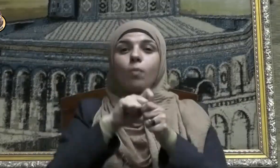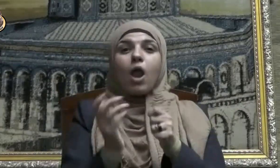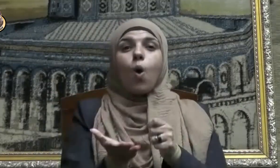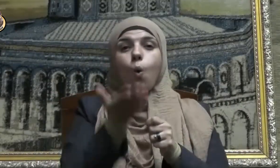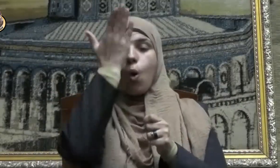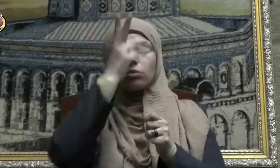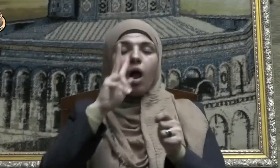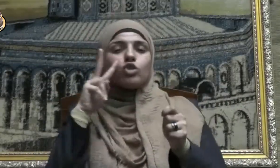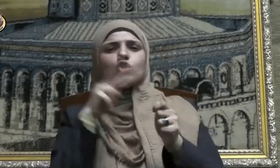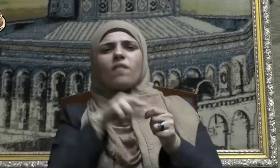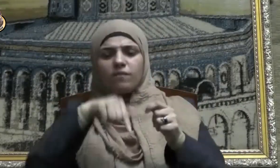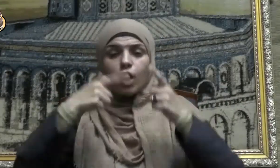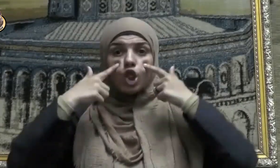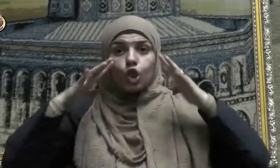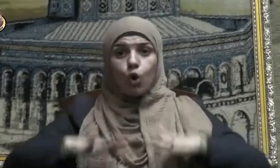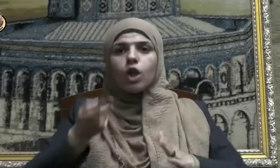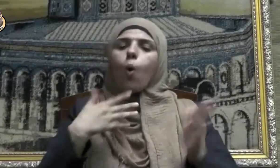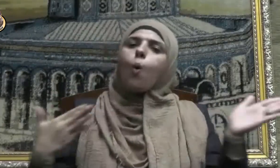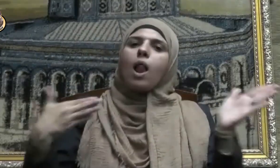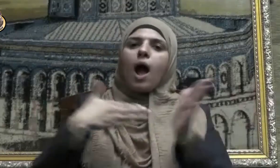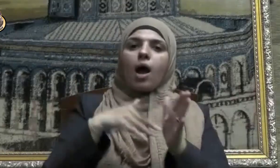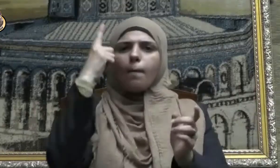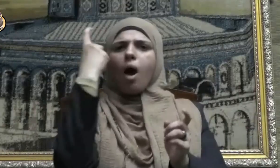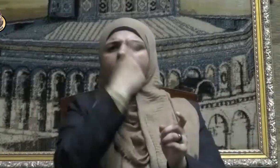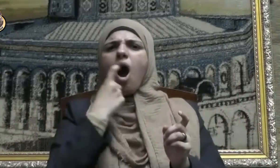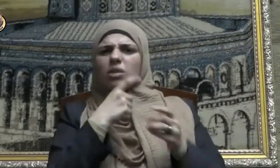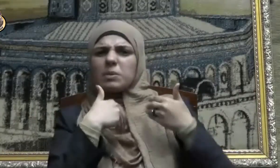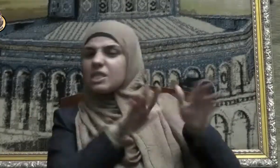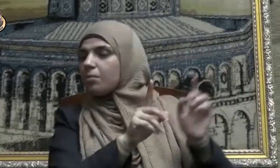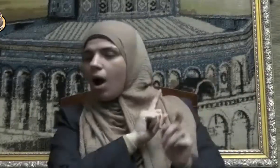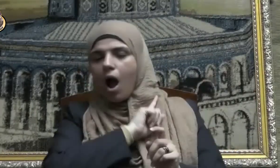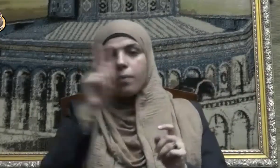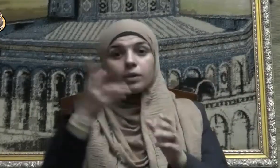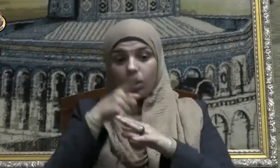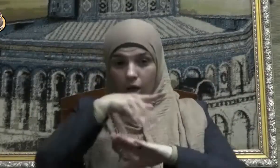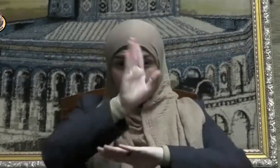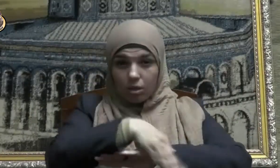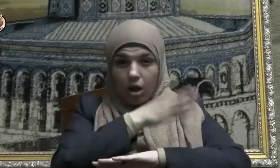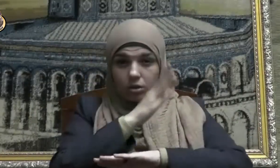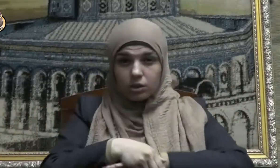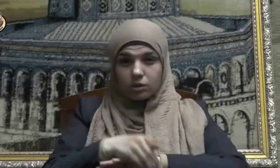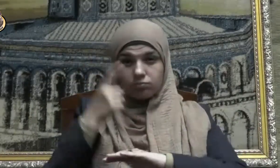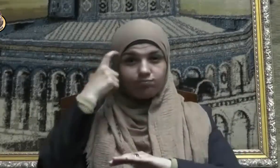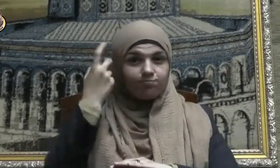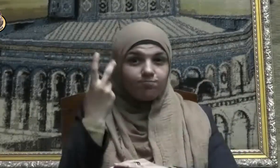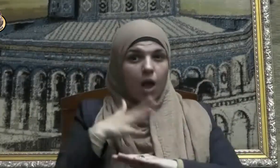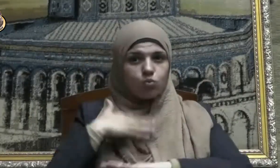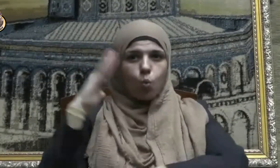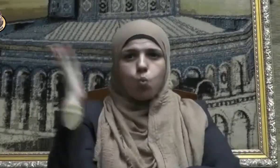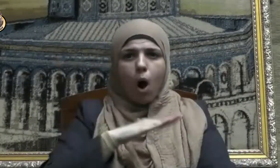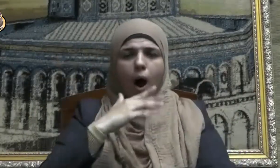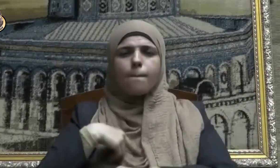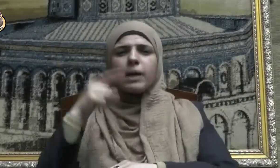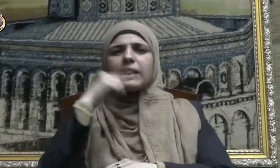بهم في الدنيا والآخرة وأن ما يخططون له من إيقاع المسلمين في الشدة